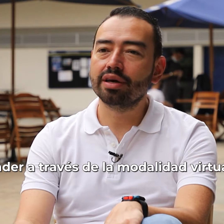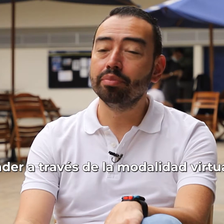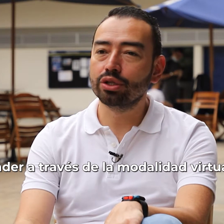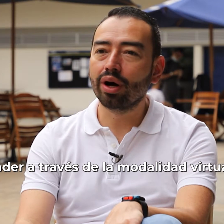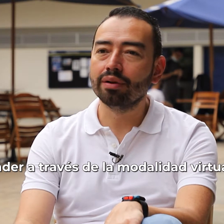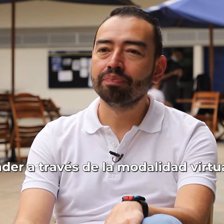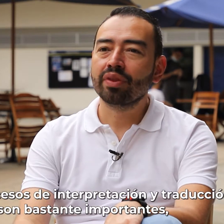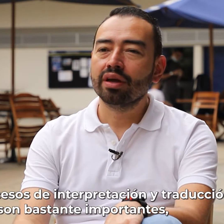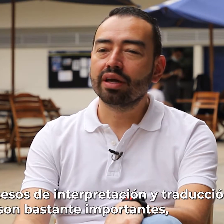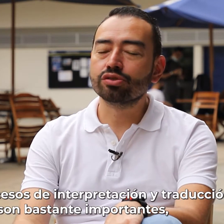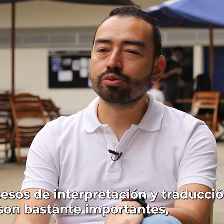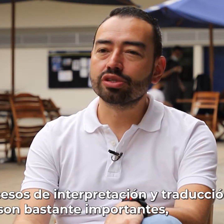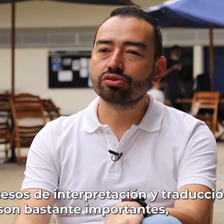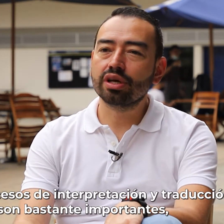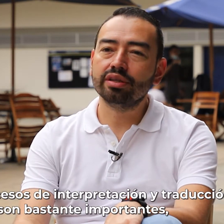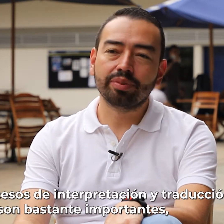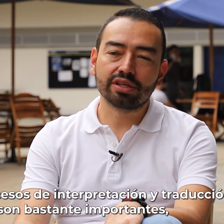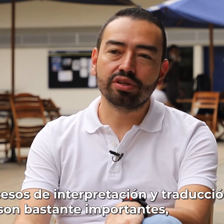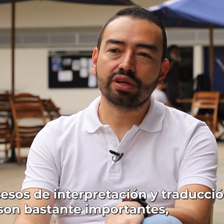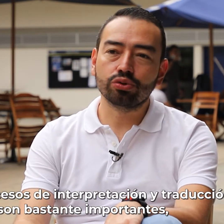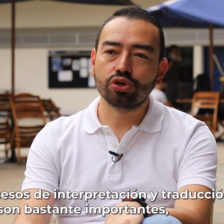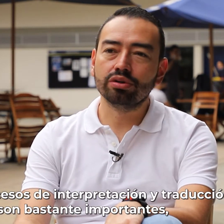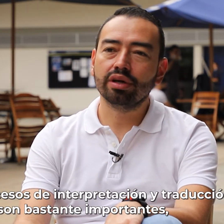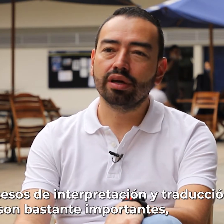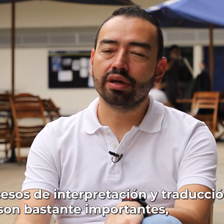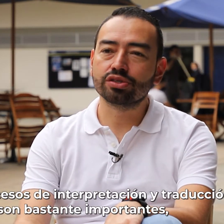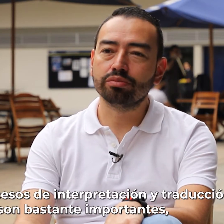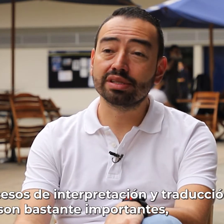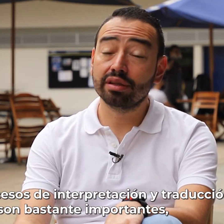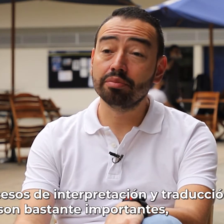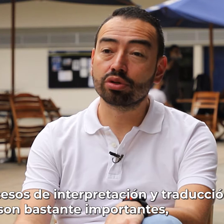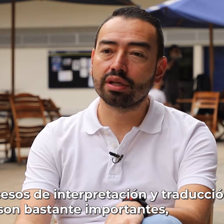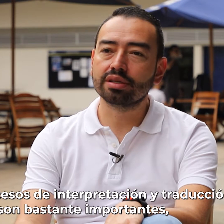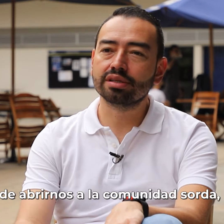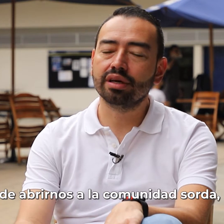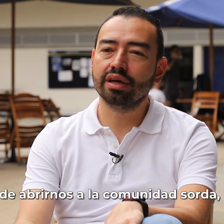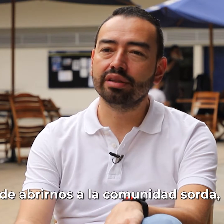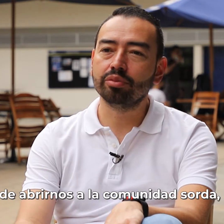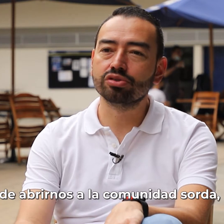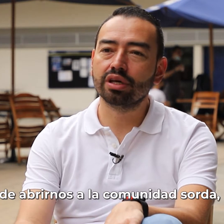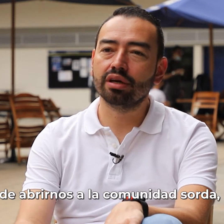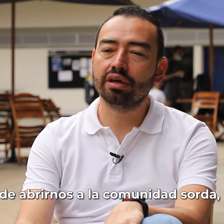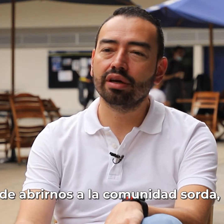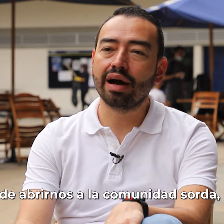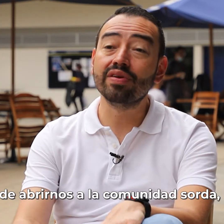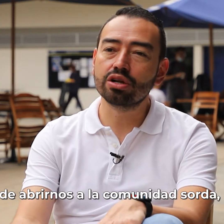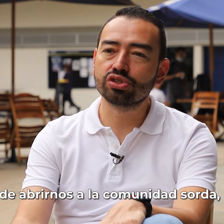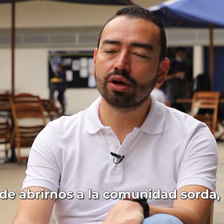virtual que estos procesos de interpretación y traducción que son bastante importantes en términos de abrirnos a la